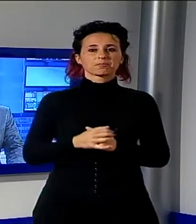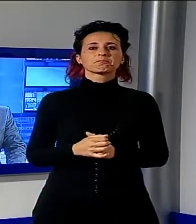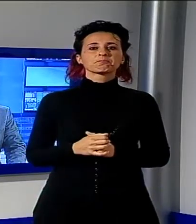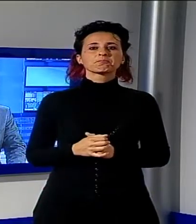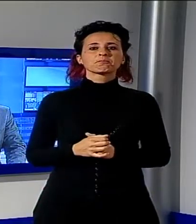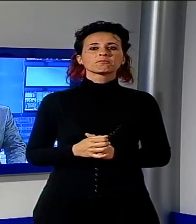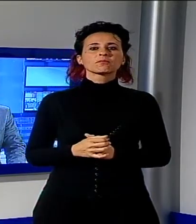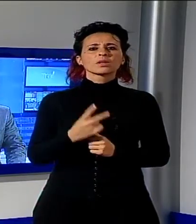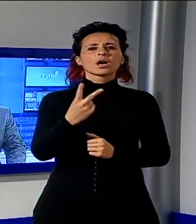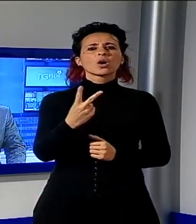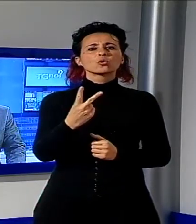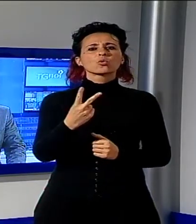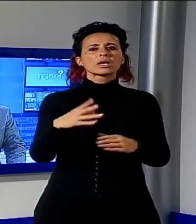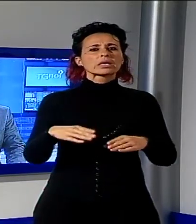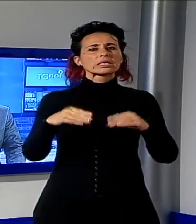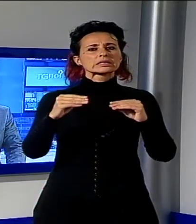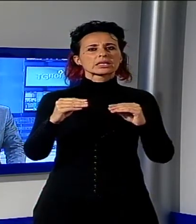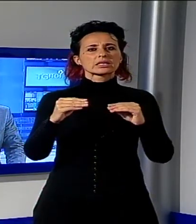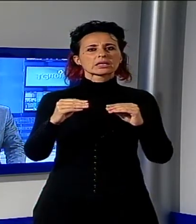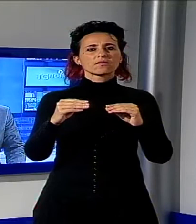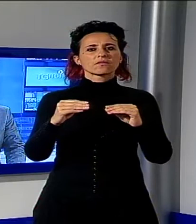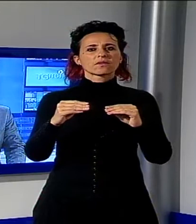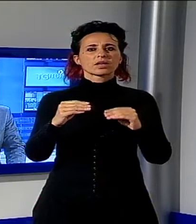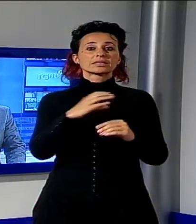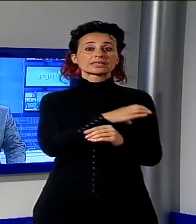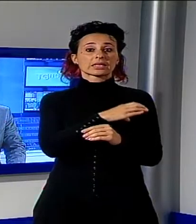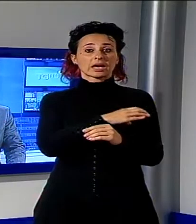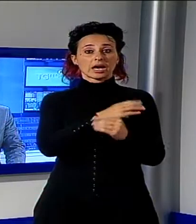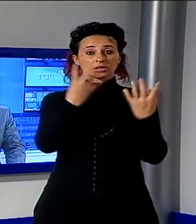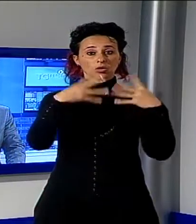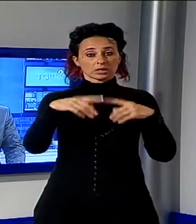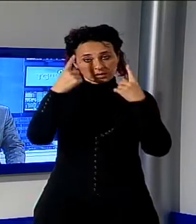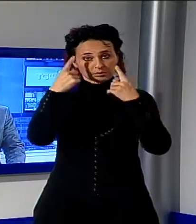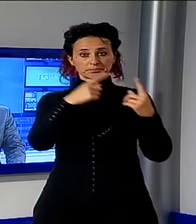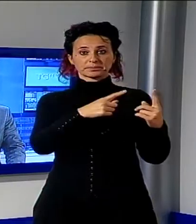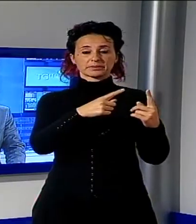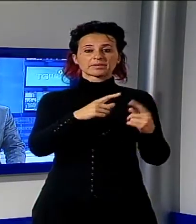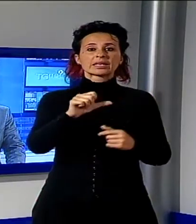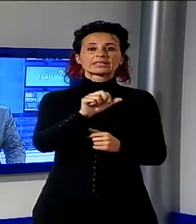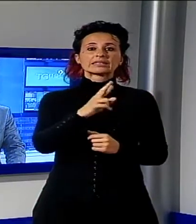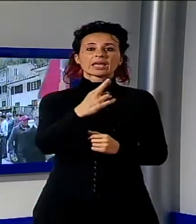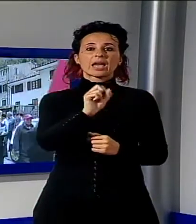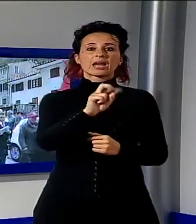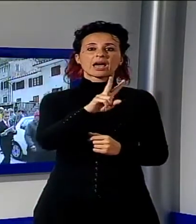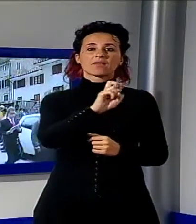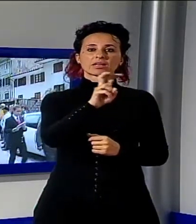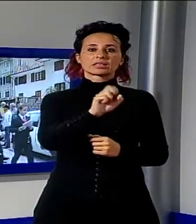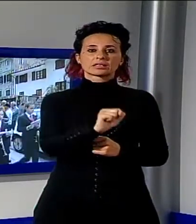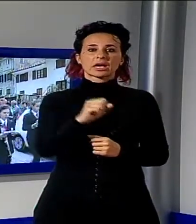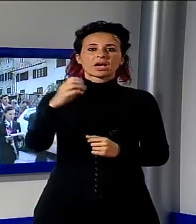due iniziative promosse dai sindacati a Seravezza e a Bolognana. Un altro